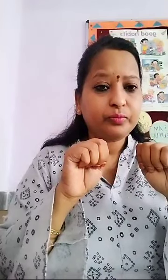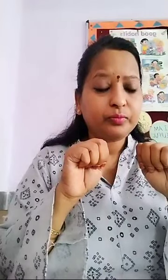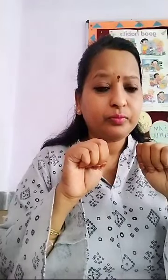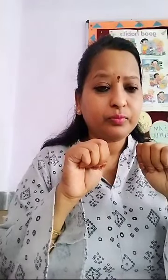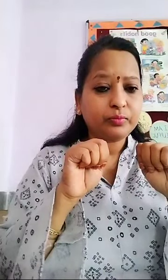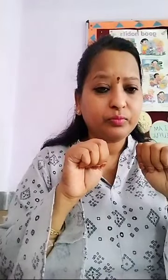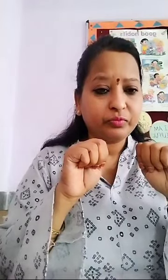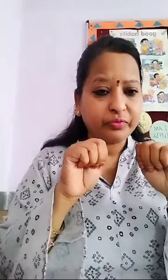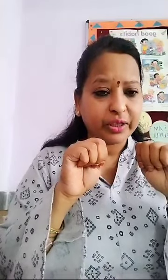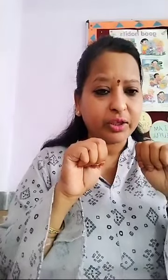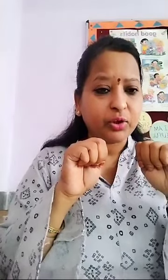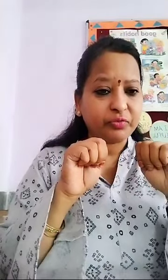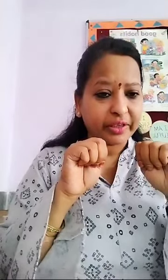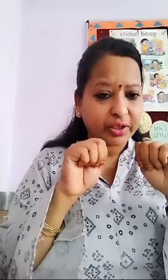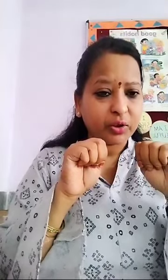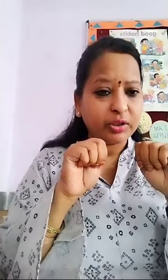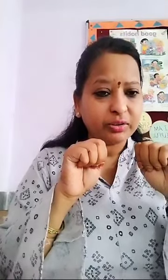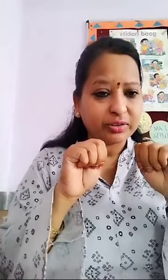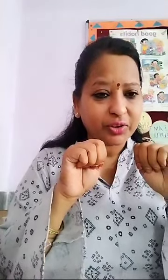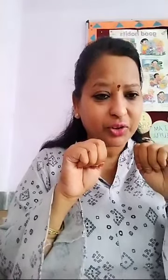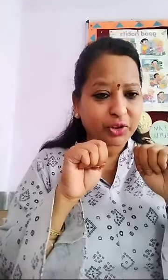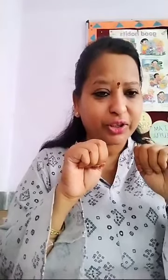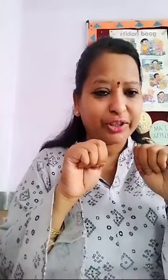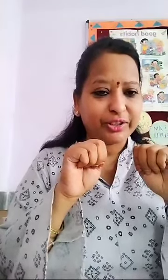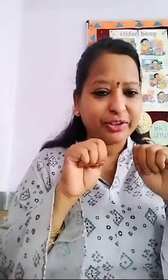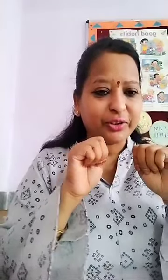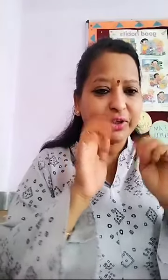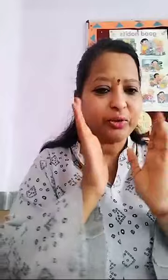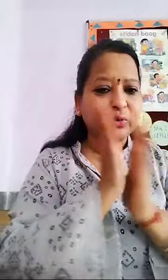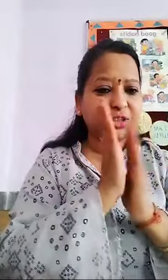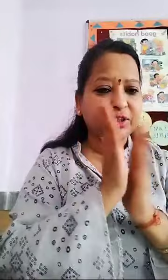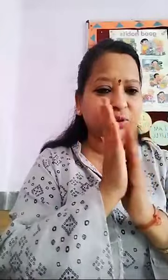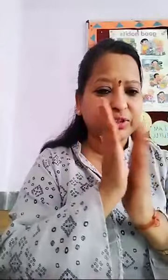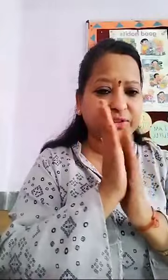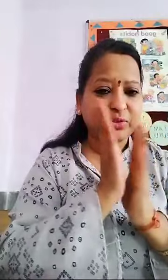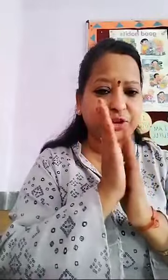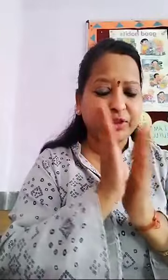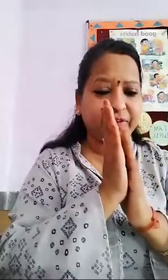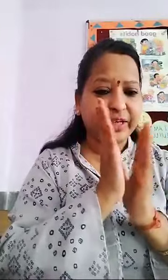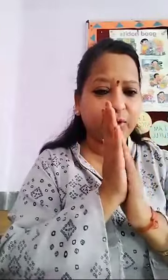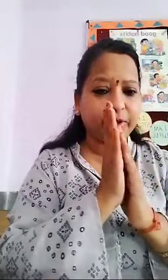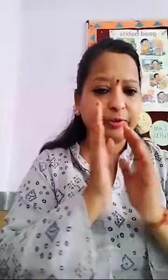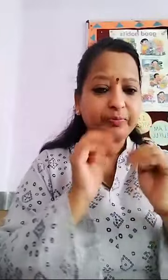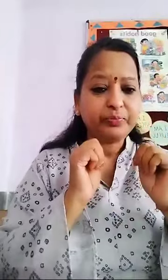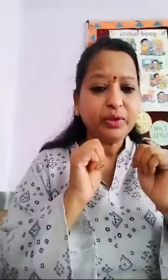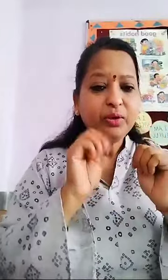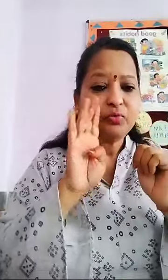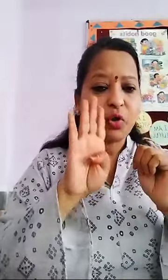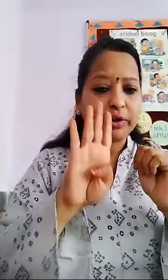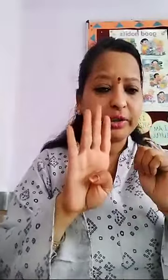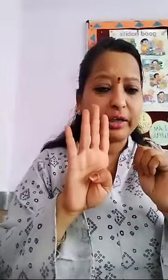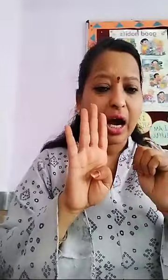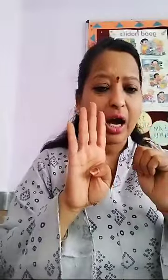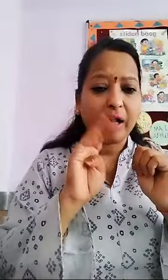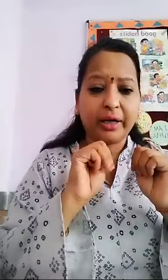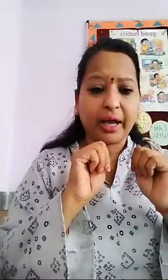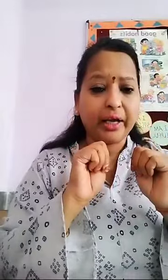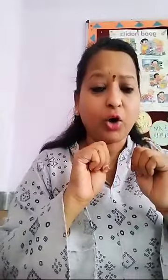Very good Very good Good Good खुशी जो खुशी Very good And I am wrong hand